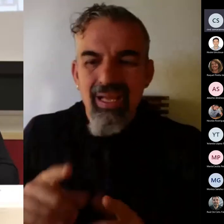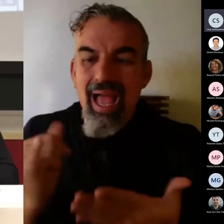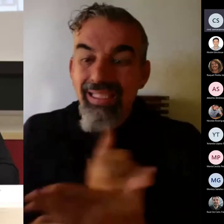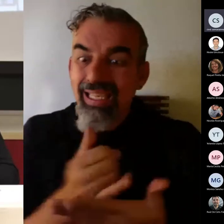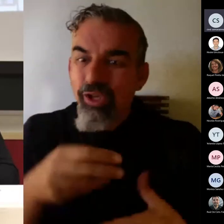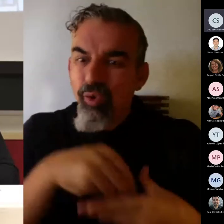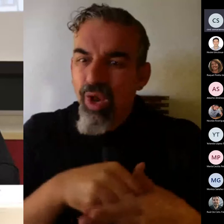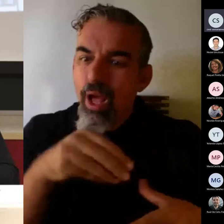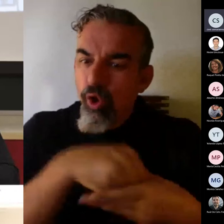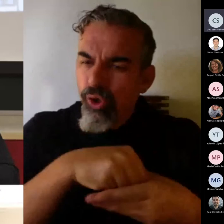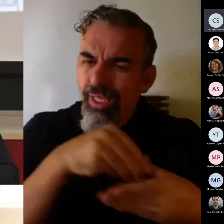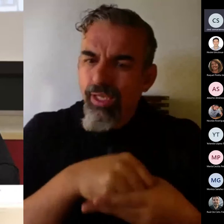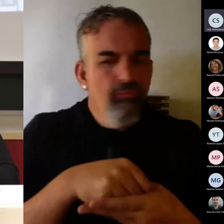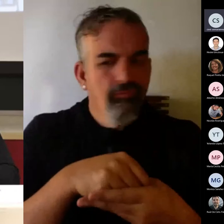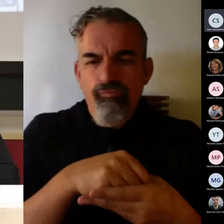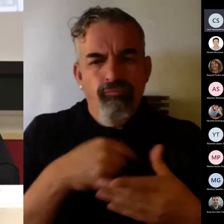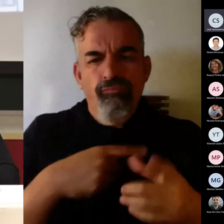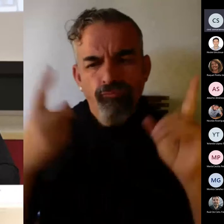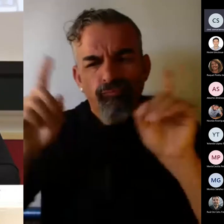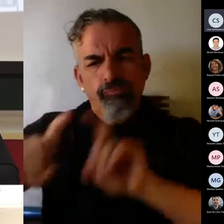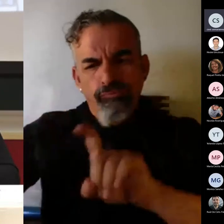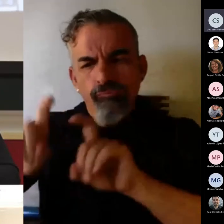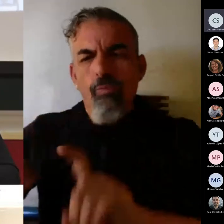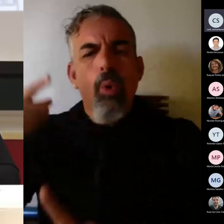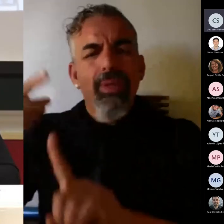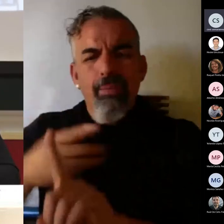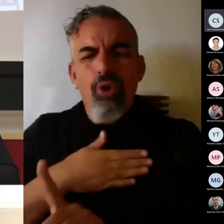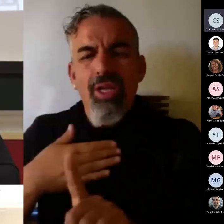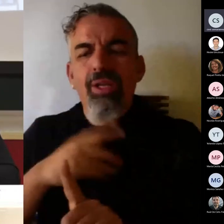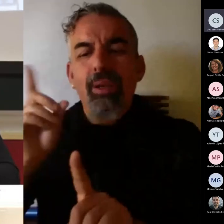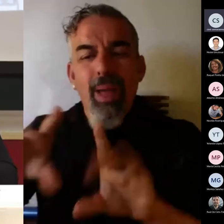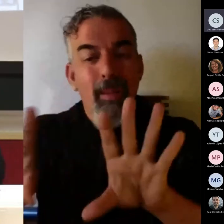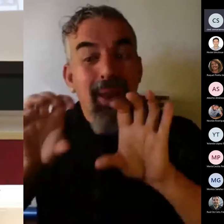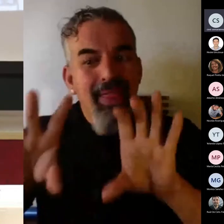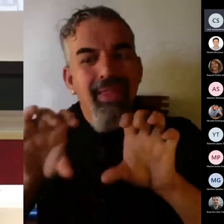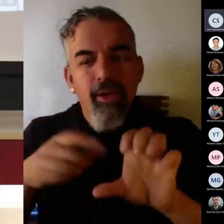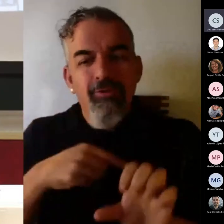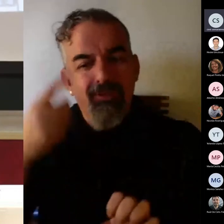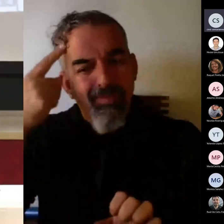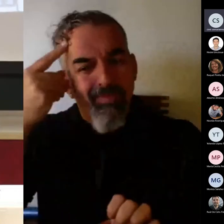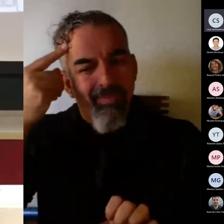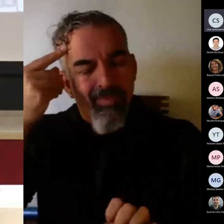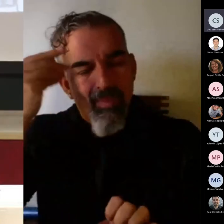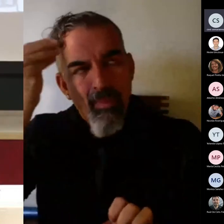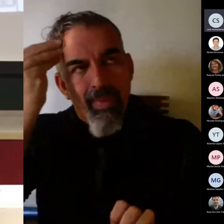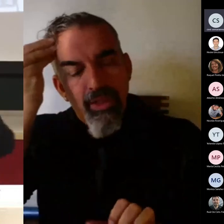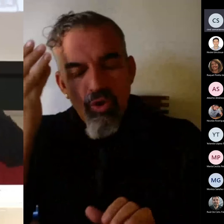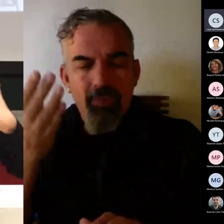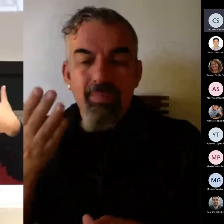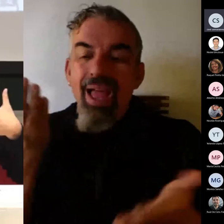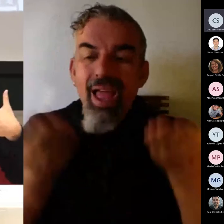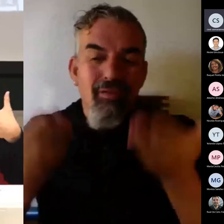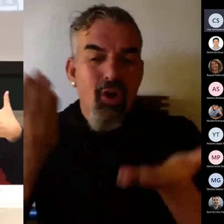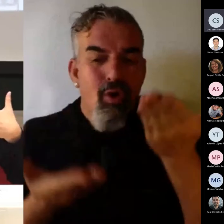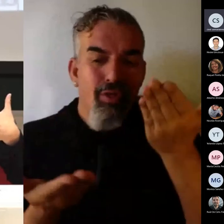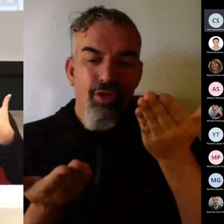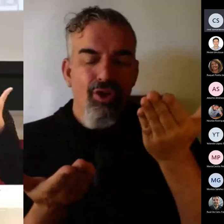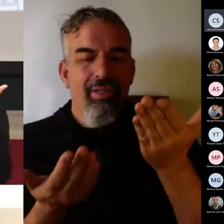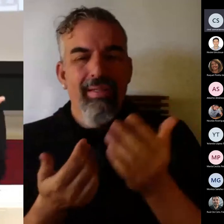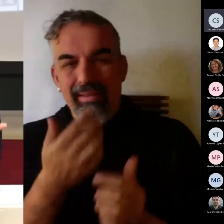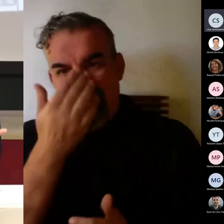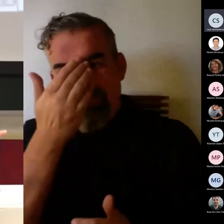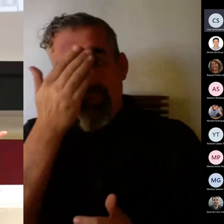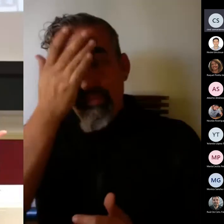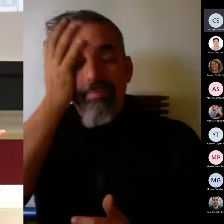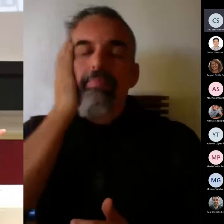obtener a través de la instrucción, a través del aprendizaje, yo creo que eso es fundamental. La evaluación, no se puede hacer una evaluación sin tener ese